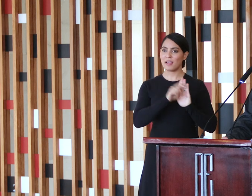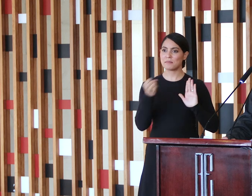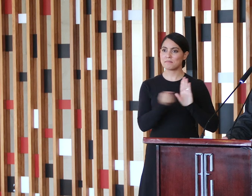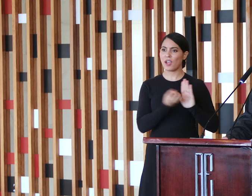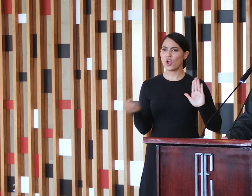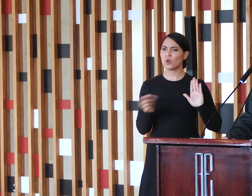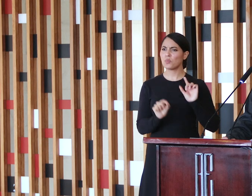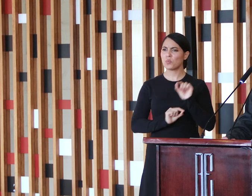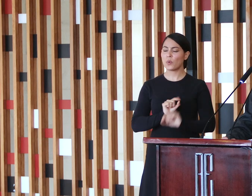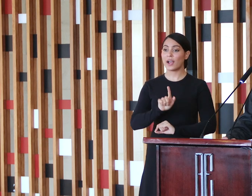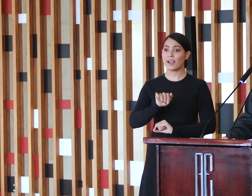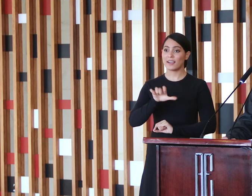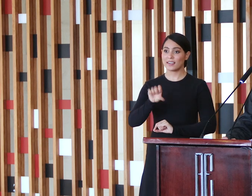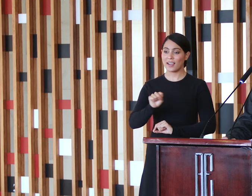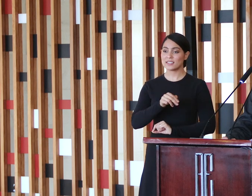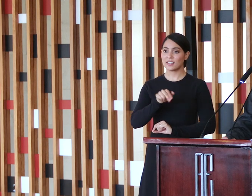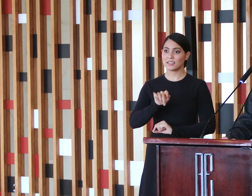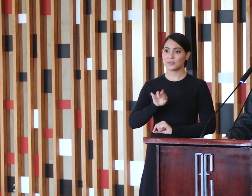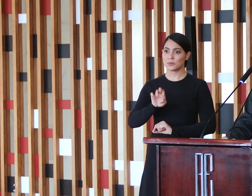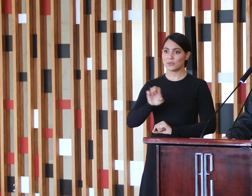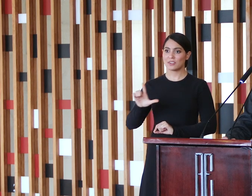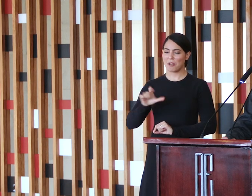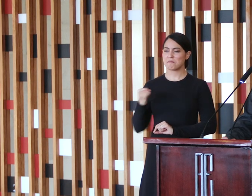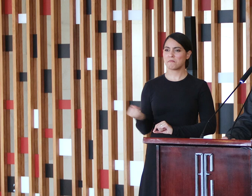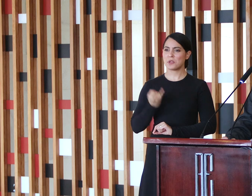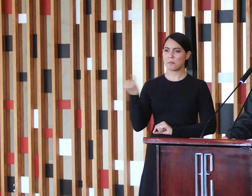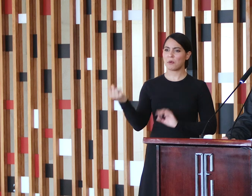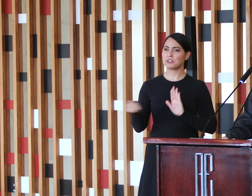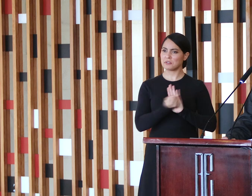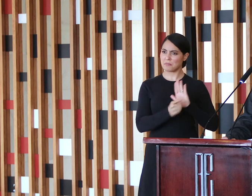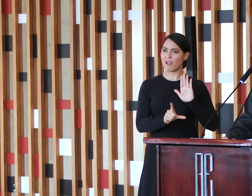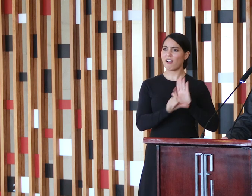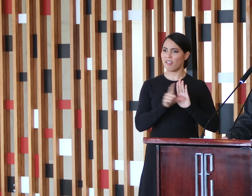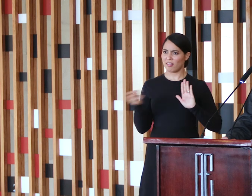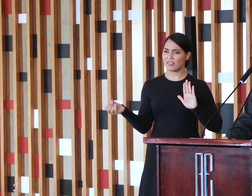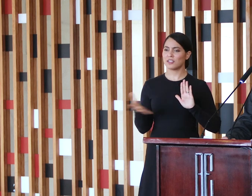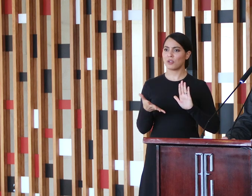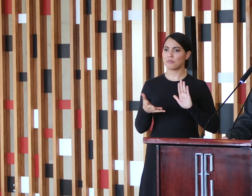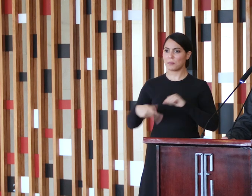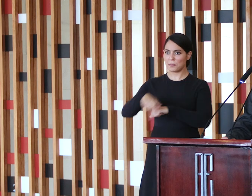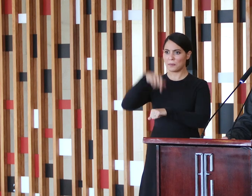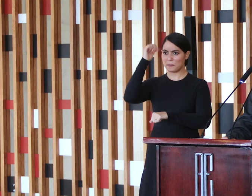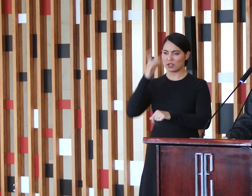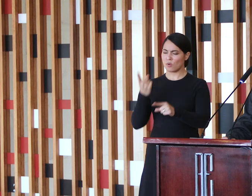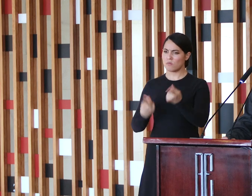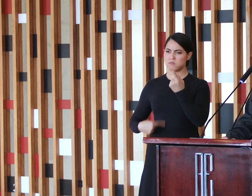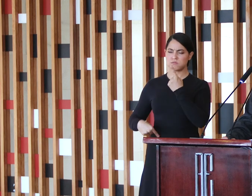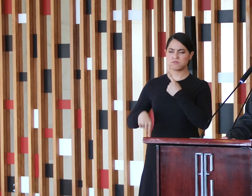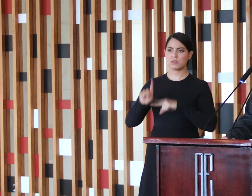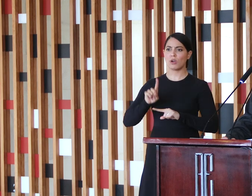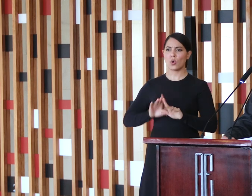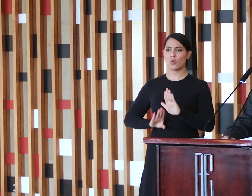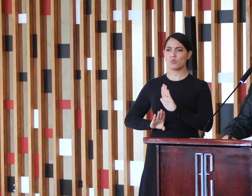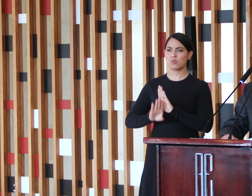gás natural, que será fundamental para a retomada do crescimento do país e também para